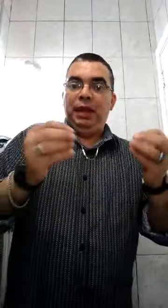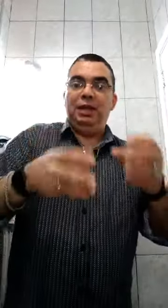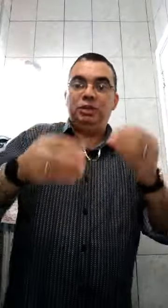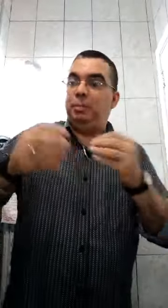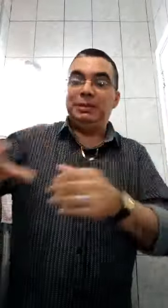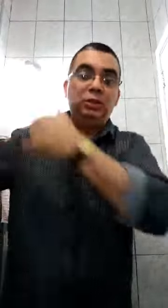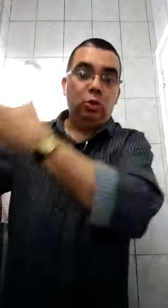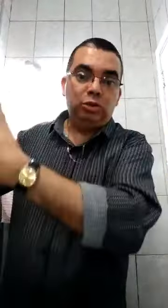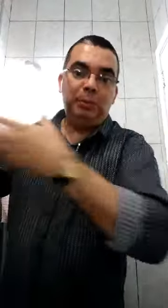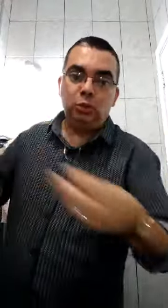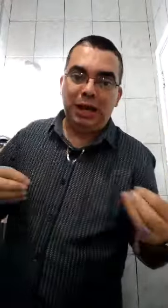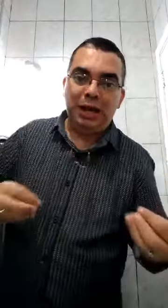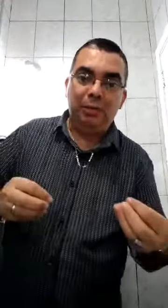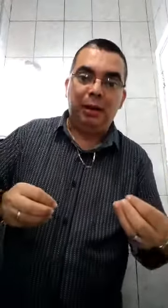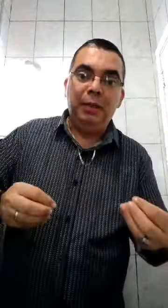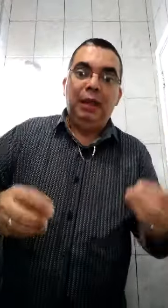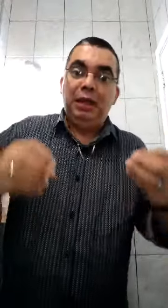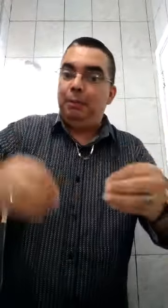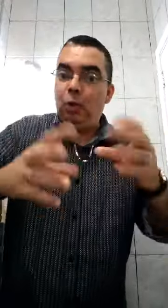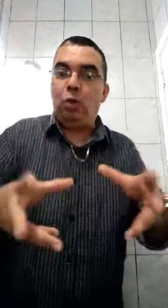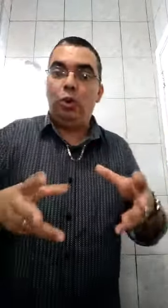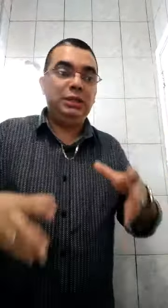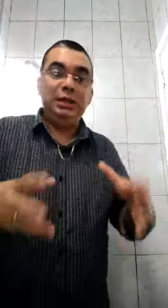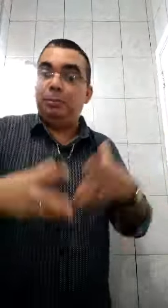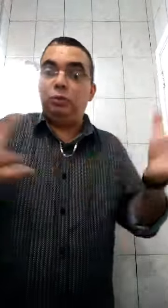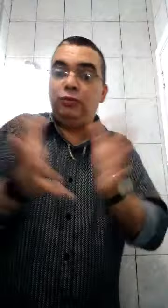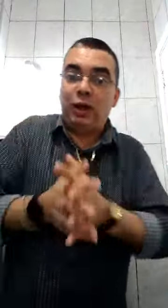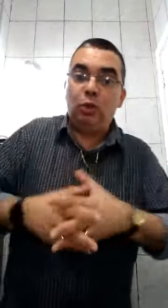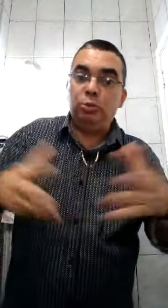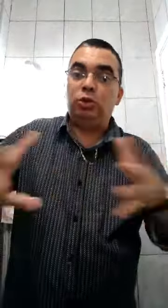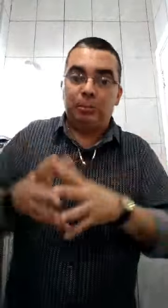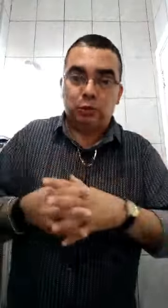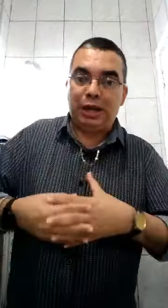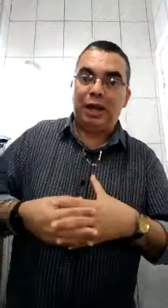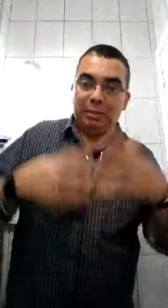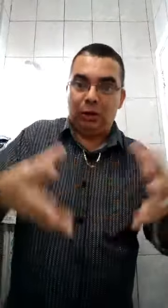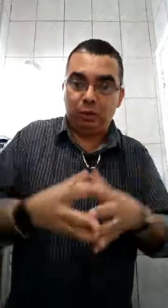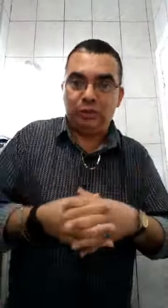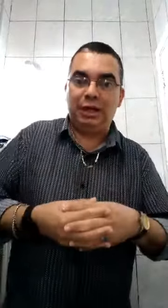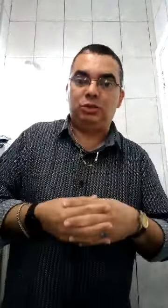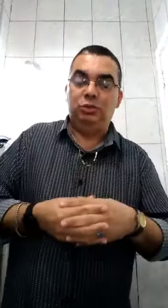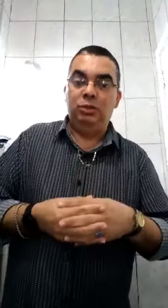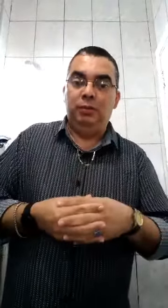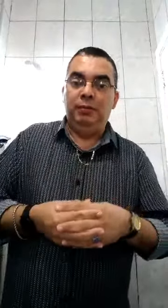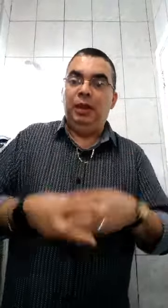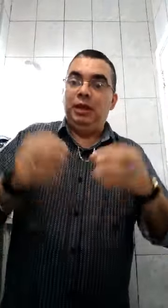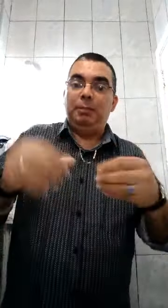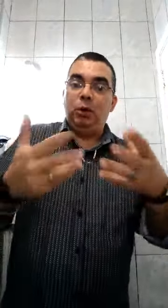Ele está pensando em outra pessoa na cama. E a pior coisa é, já pensou falar o nome de outra pessoa na cama na hora do sexo? E a pior